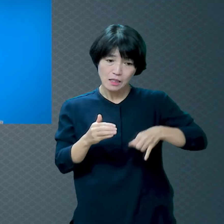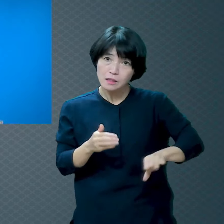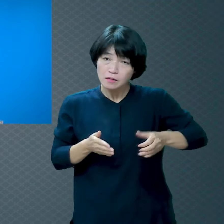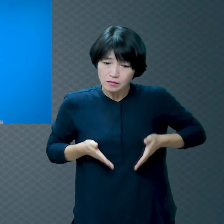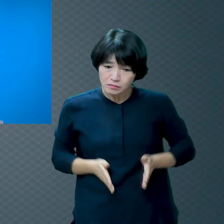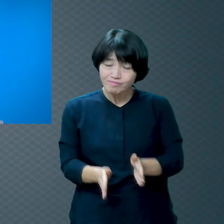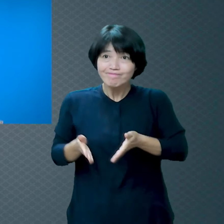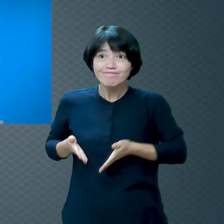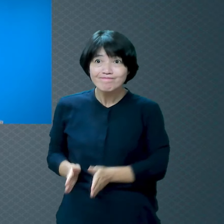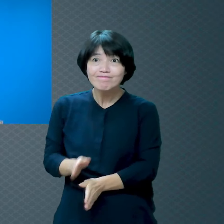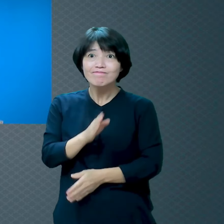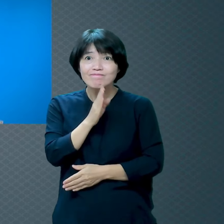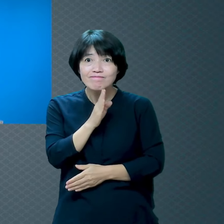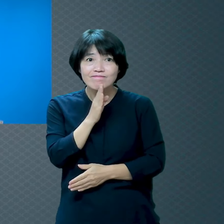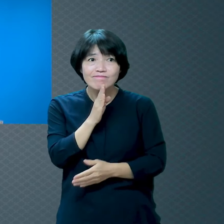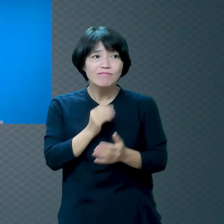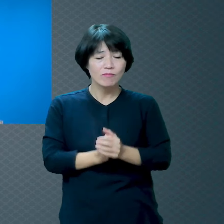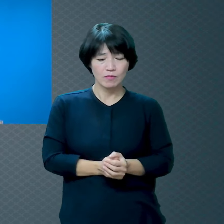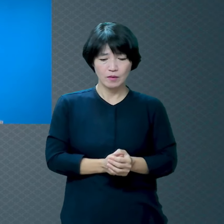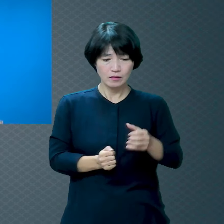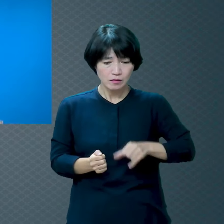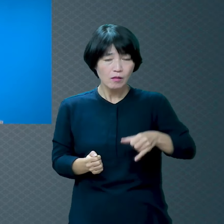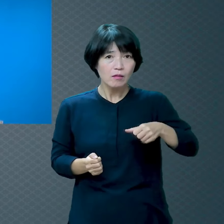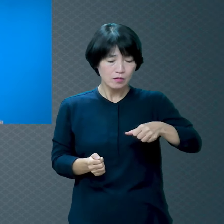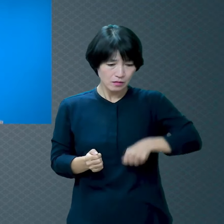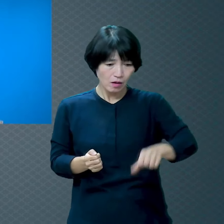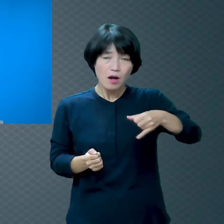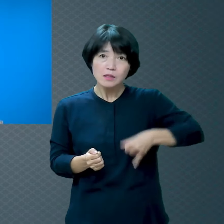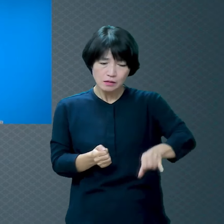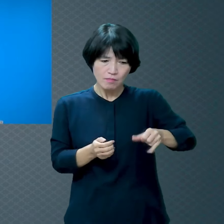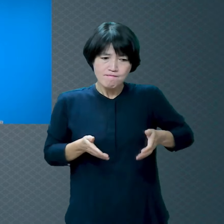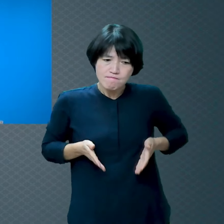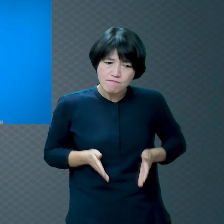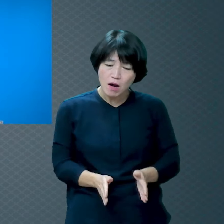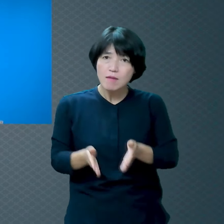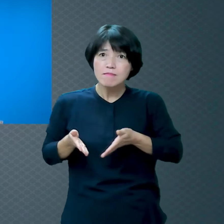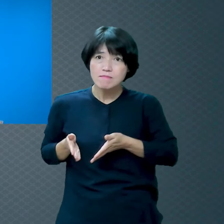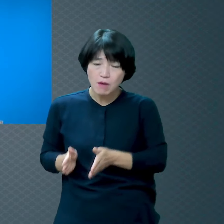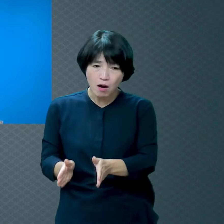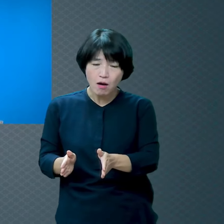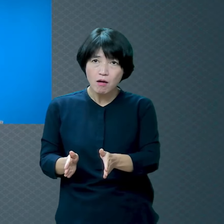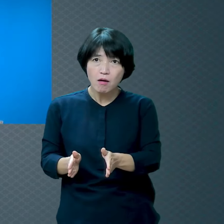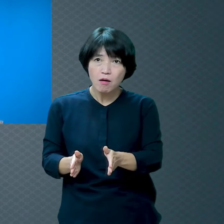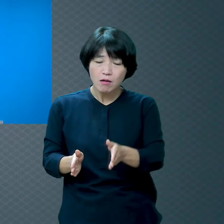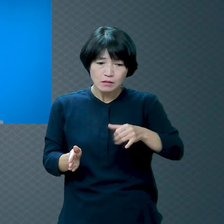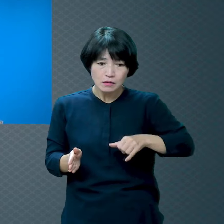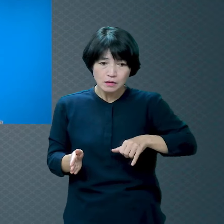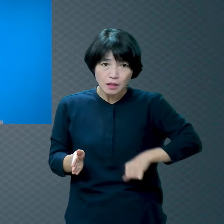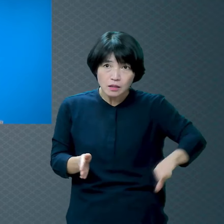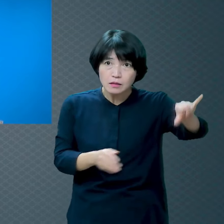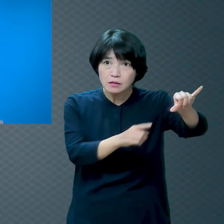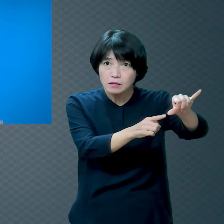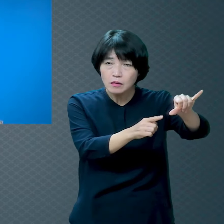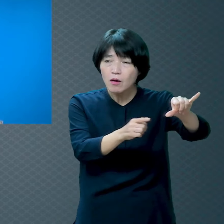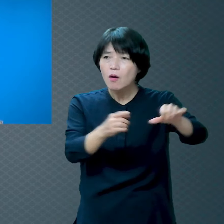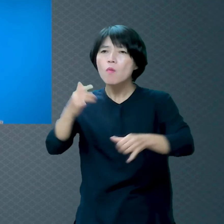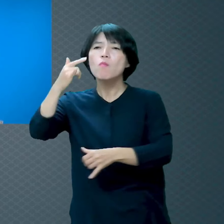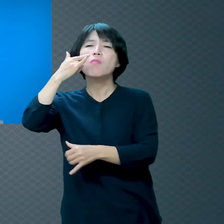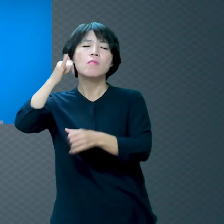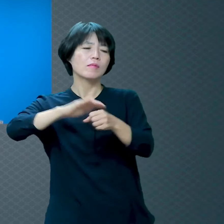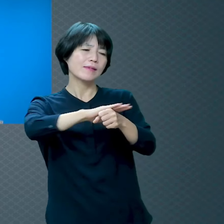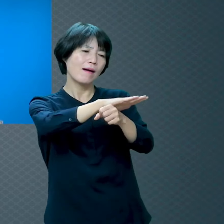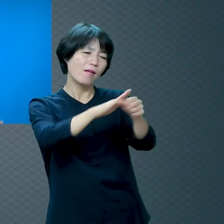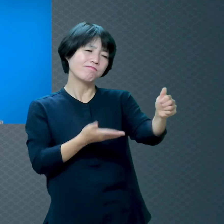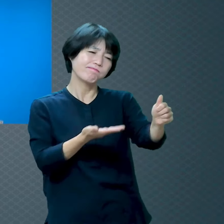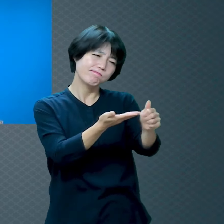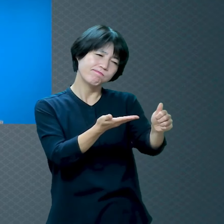되잖아요 그러면 그 자식은 부모의 사랑을 받고 자라게 됩니다